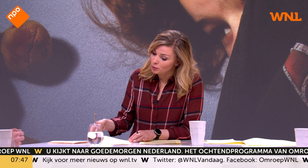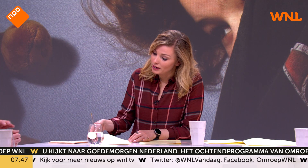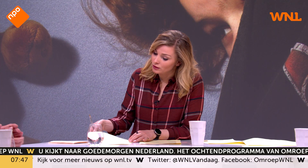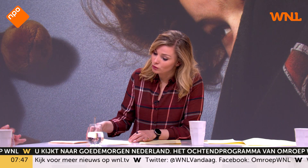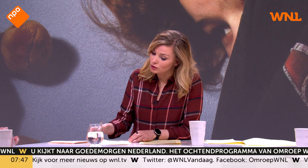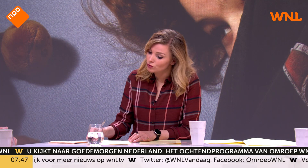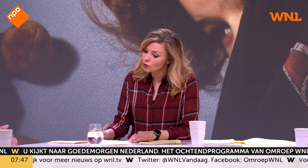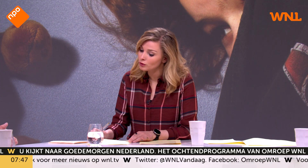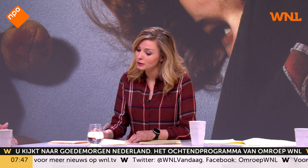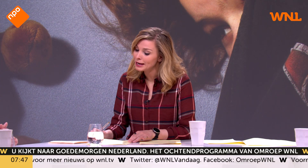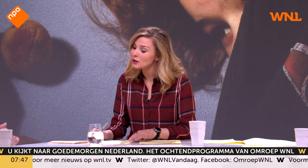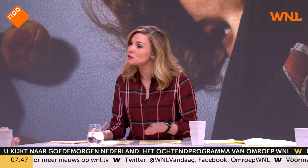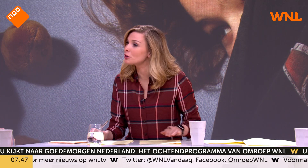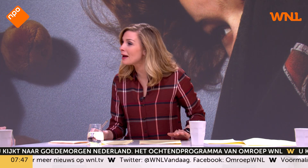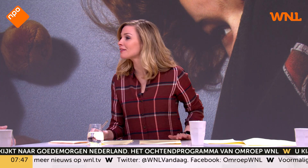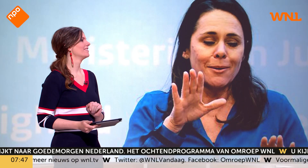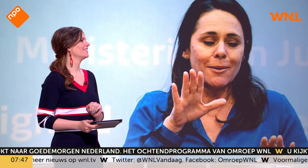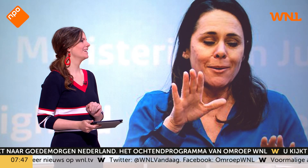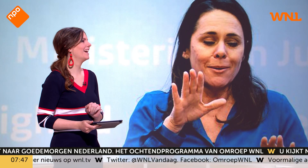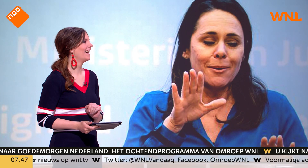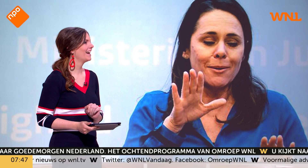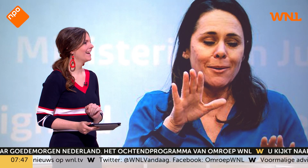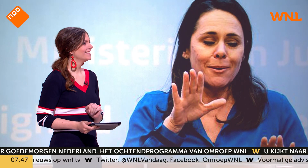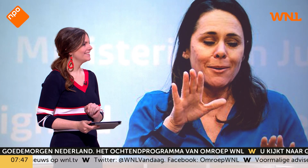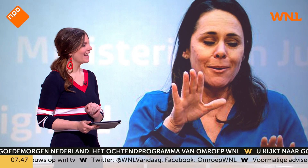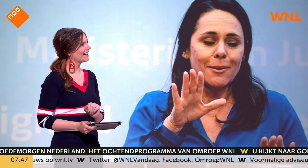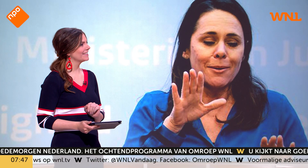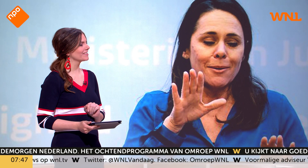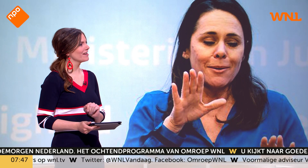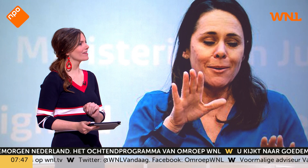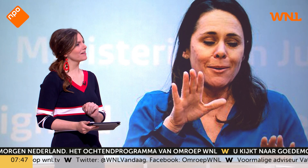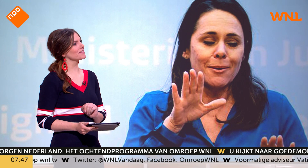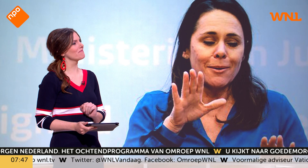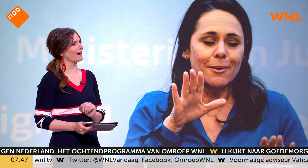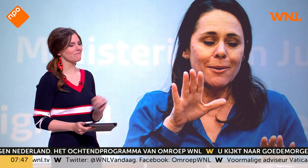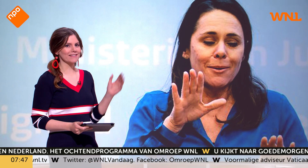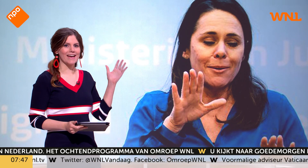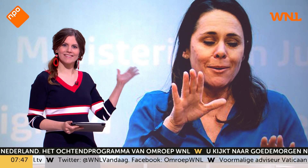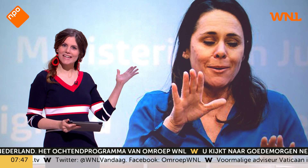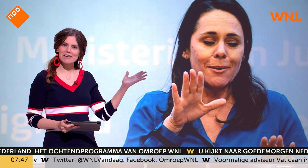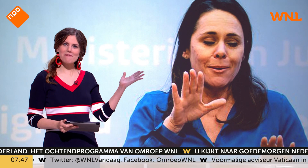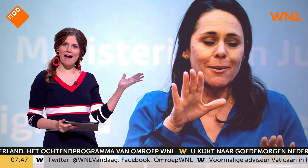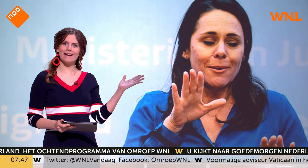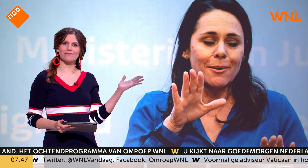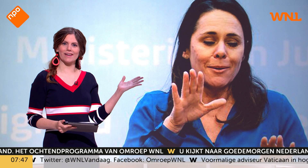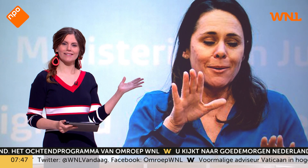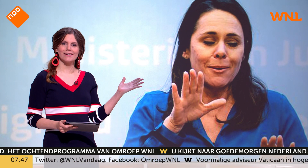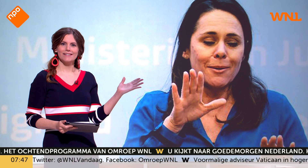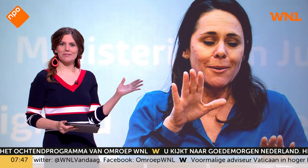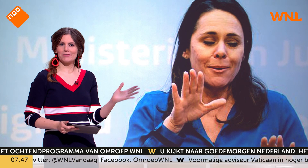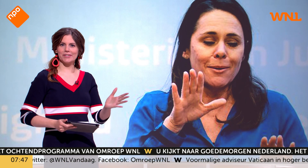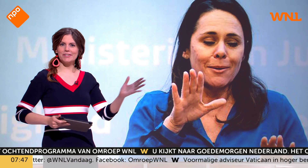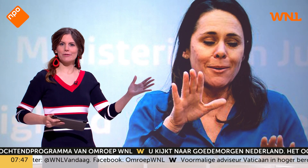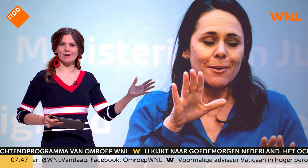Gaan naar de opleiding tot de tolk Nederlandse gebarentaal, want die is populair. Ja, en dat heeft alles te maken met het Irma-effect.